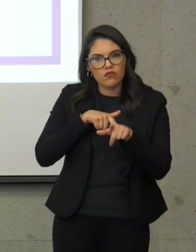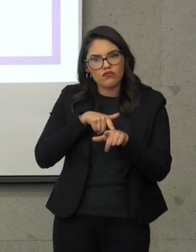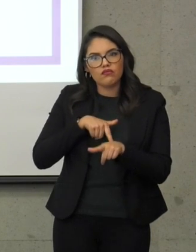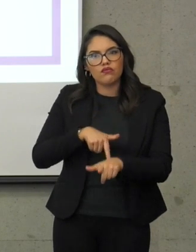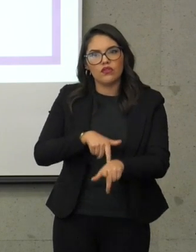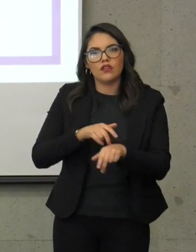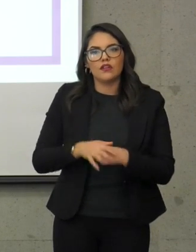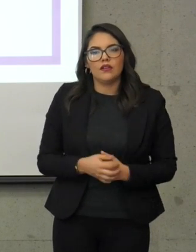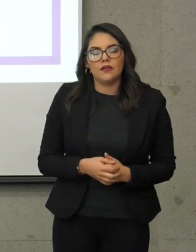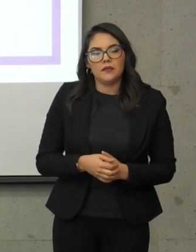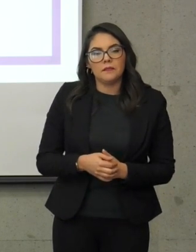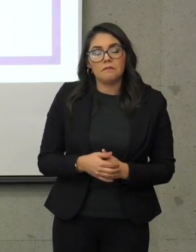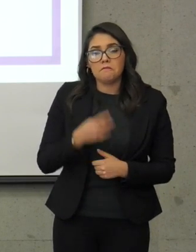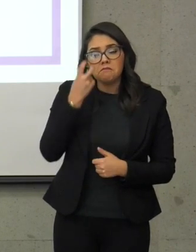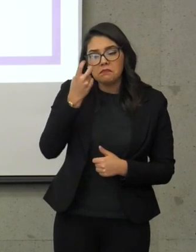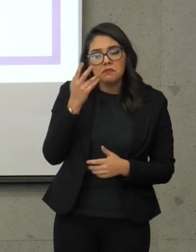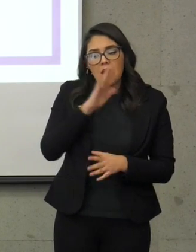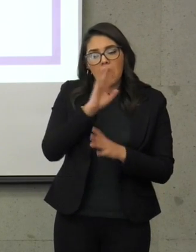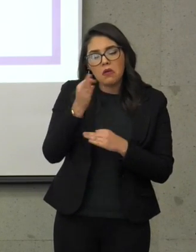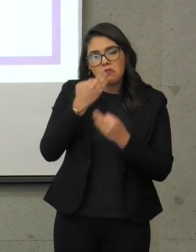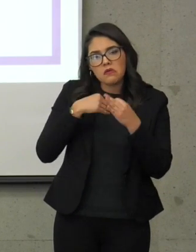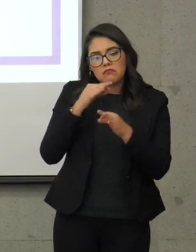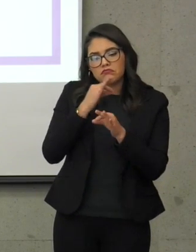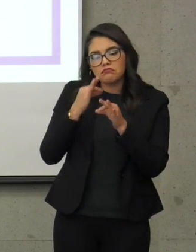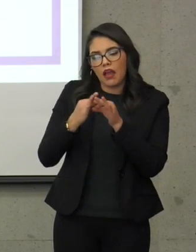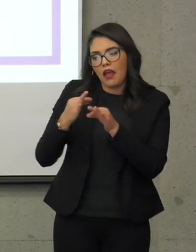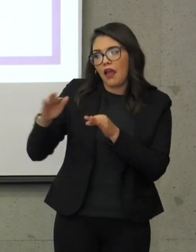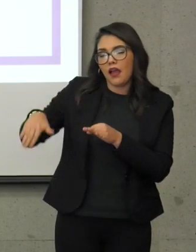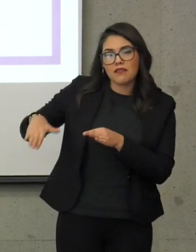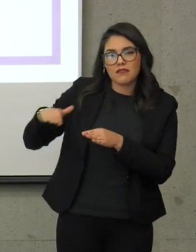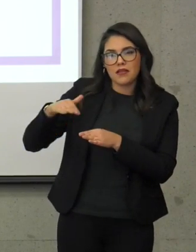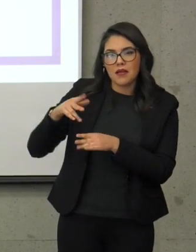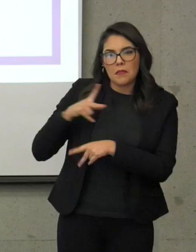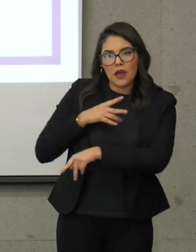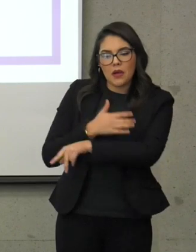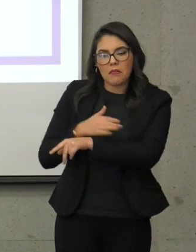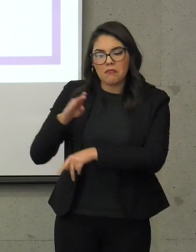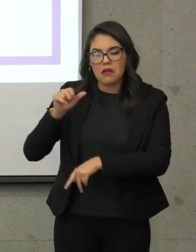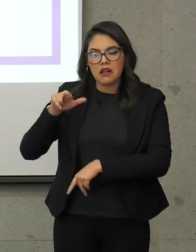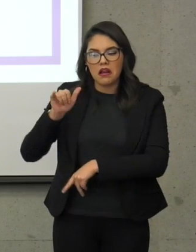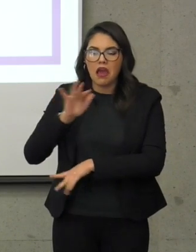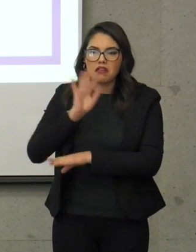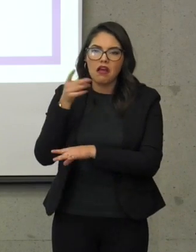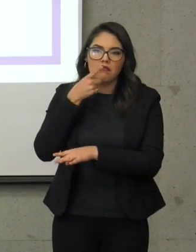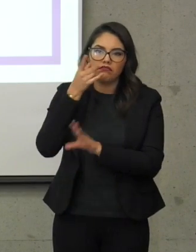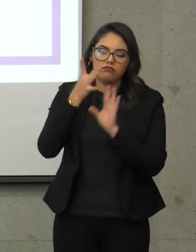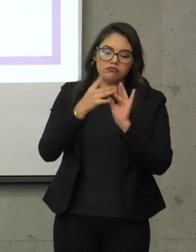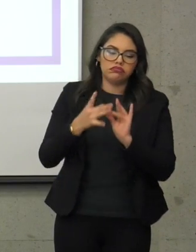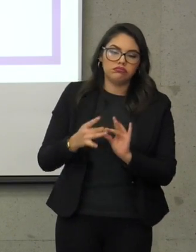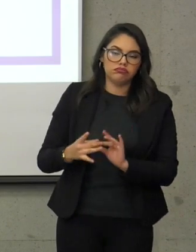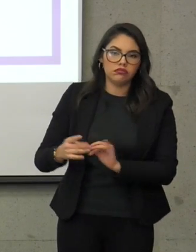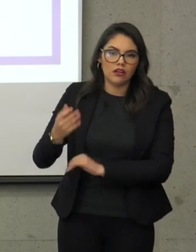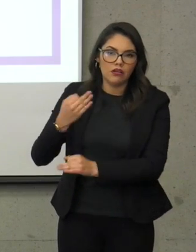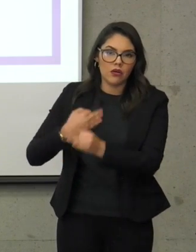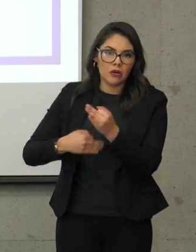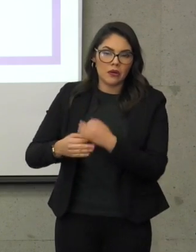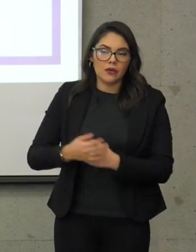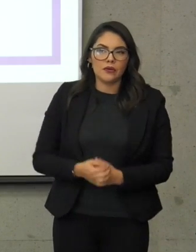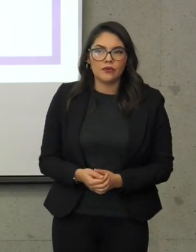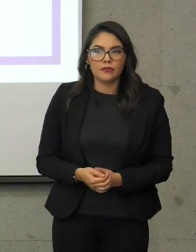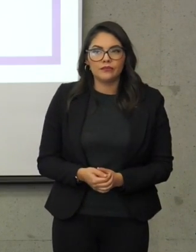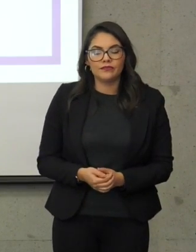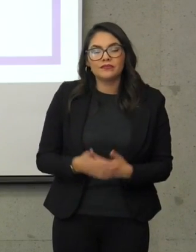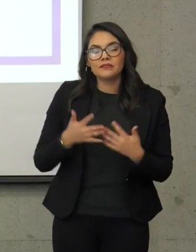No agregaría más a que, naturalmente Mariana ya lo dijo, las situaciones, las dimensiones